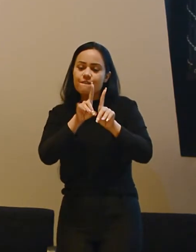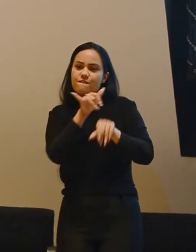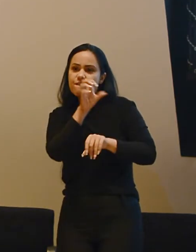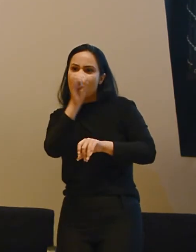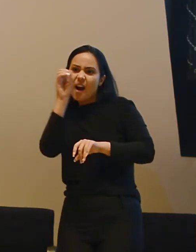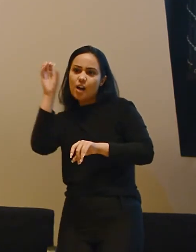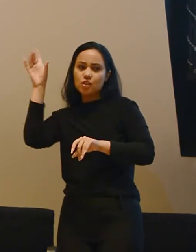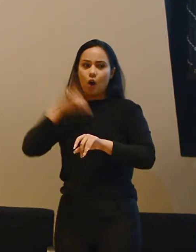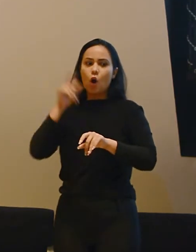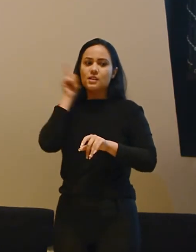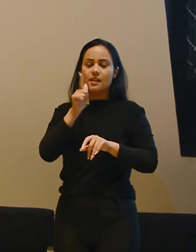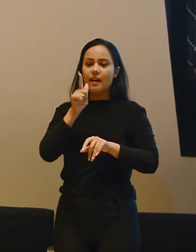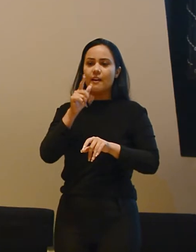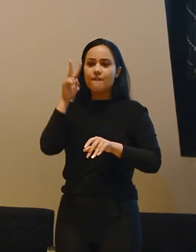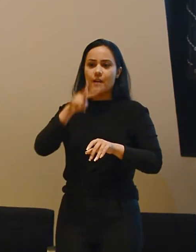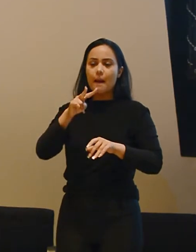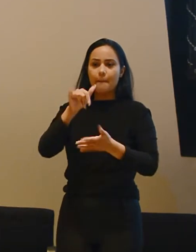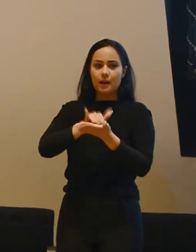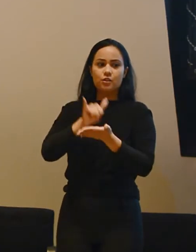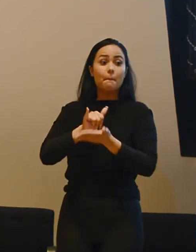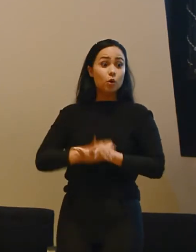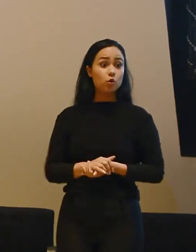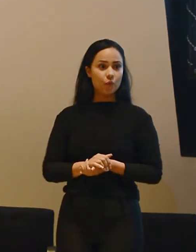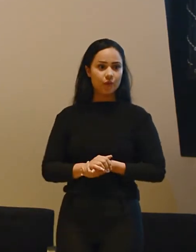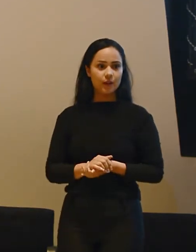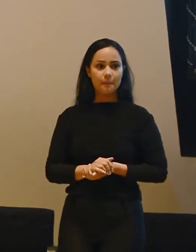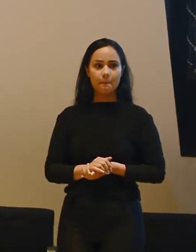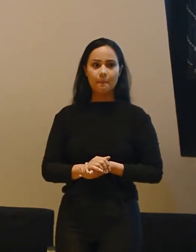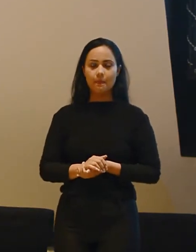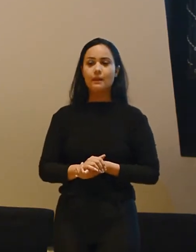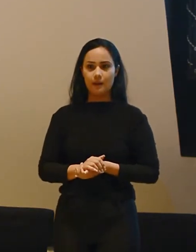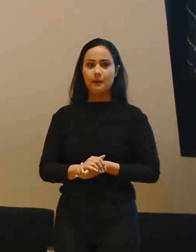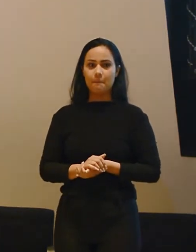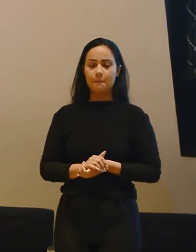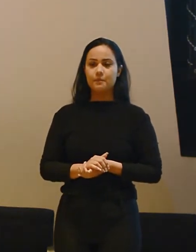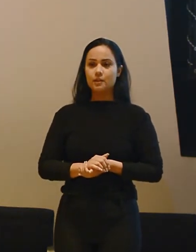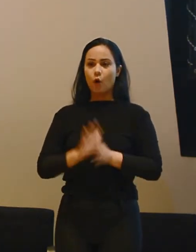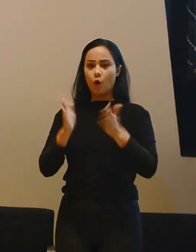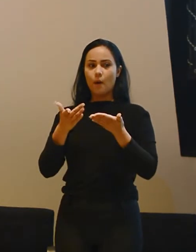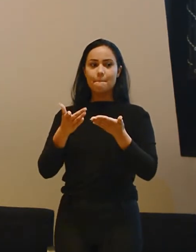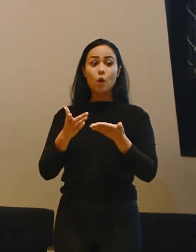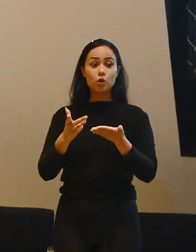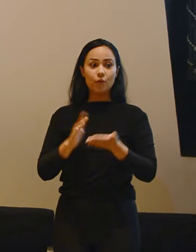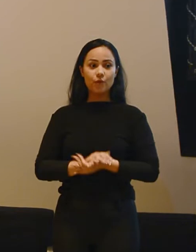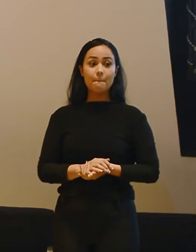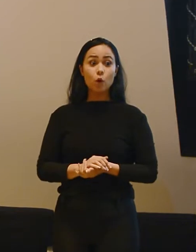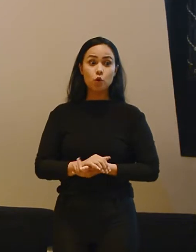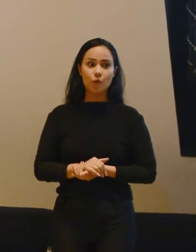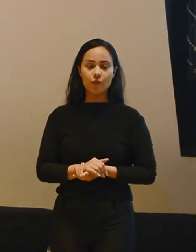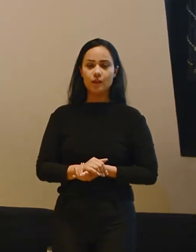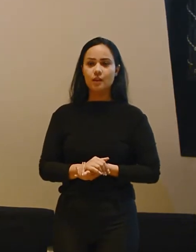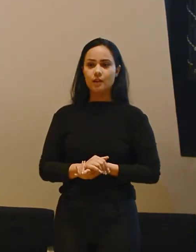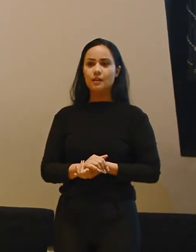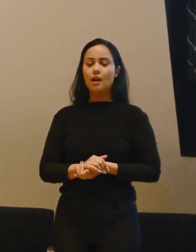consegue fazer isso via aplicativo. E faz a conexão direta com o Roger. Esse aqui é só a carinha do nosso